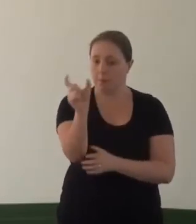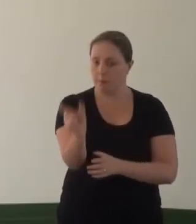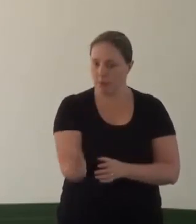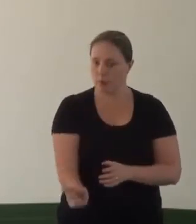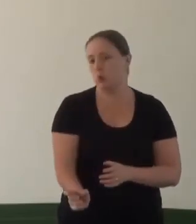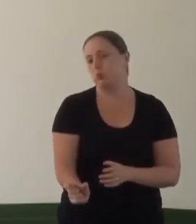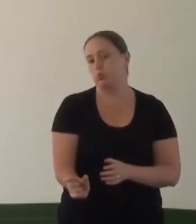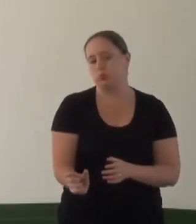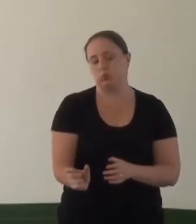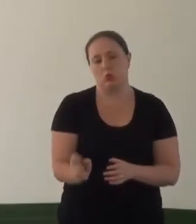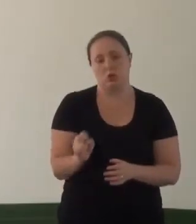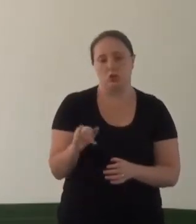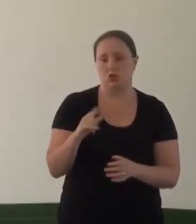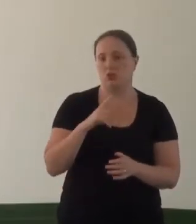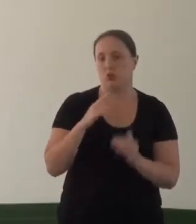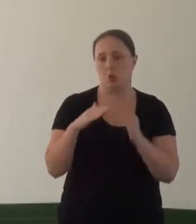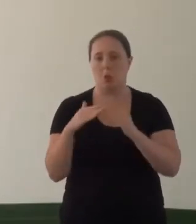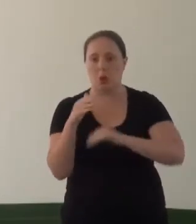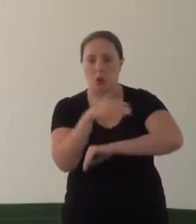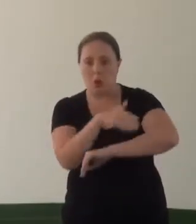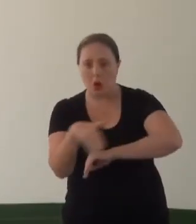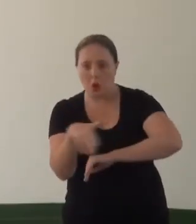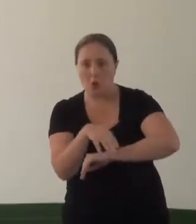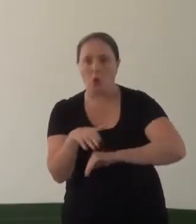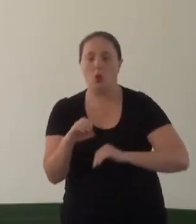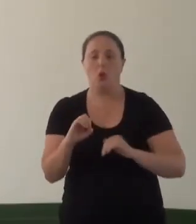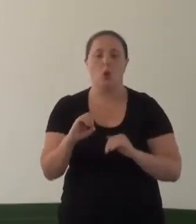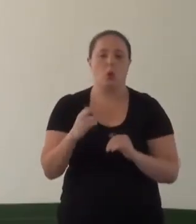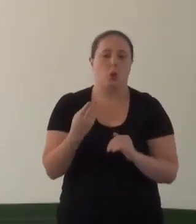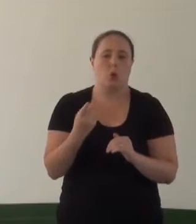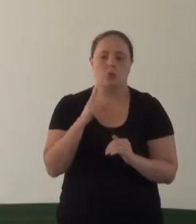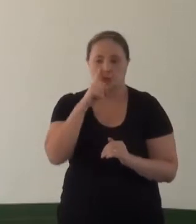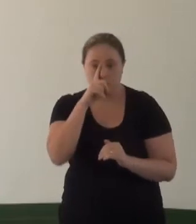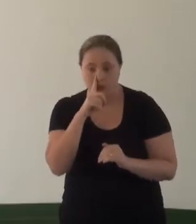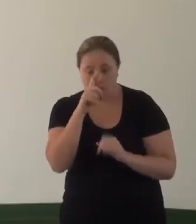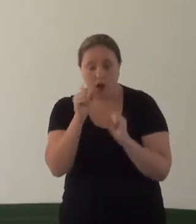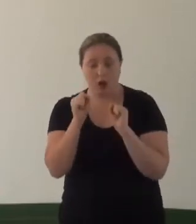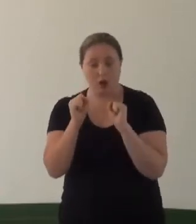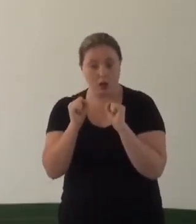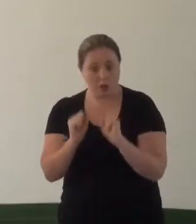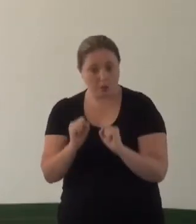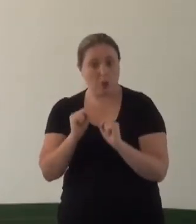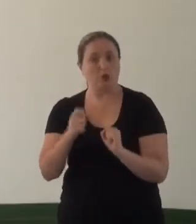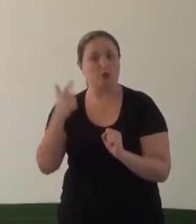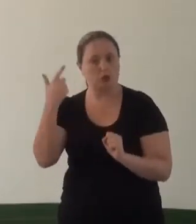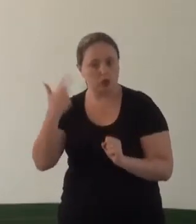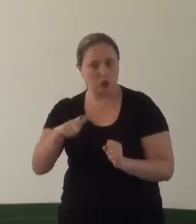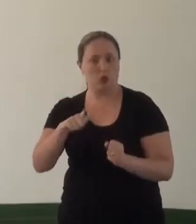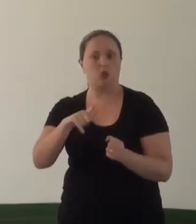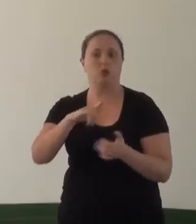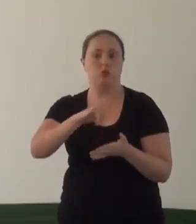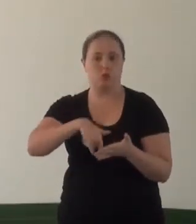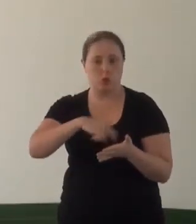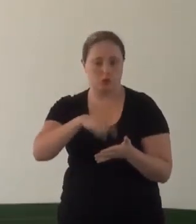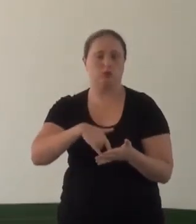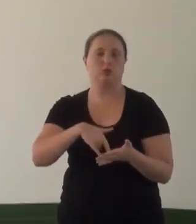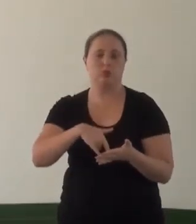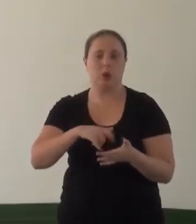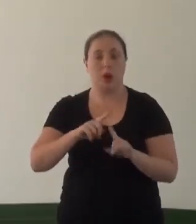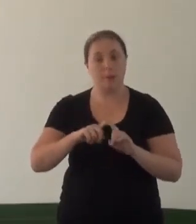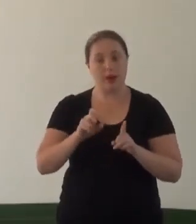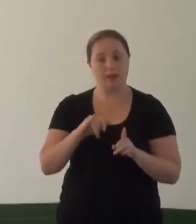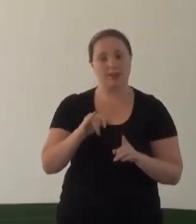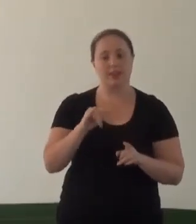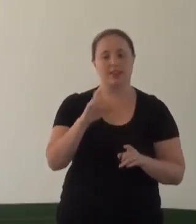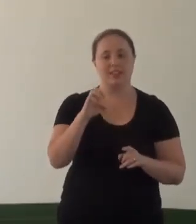independente da situação de rua, de vulnerabilidade, ela possa ser retirada essa documentação mais que uma vez,